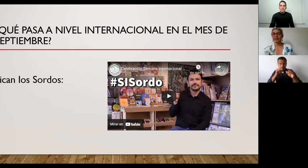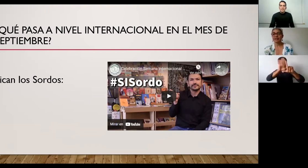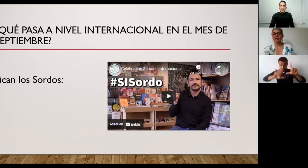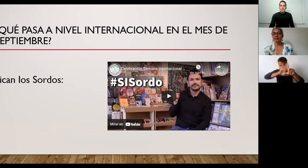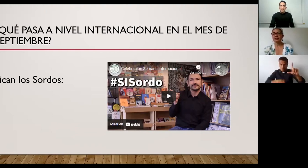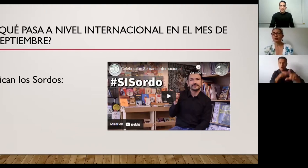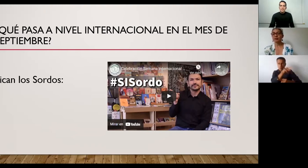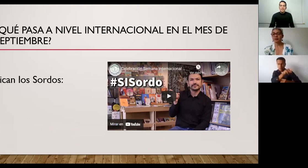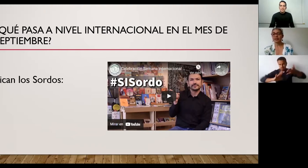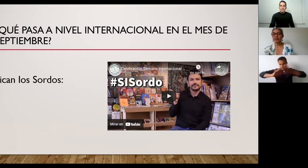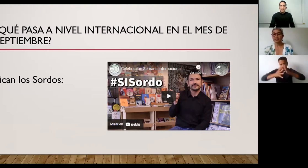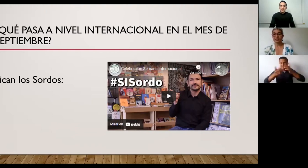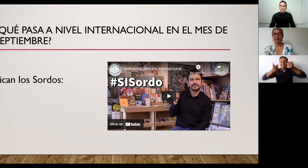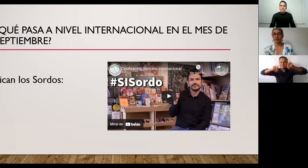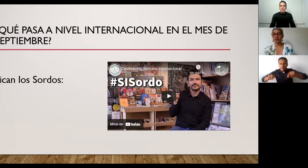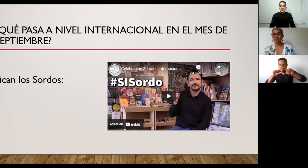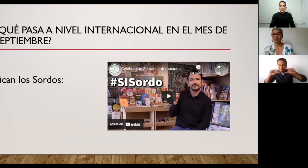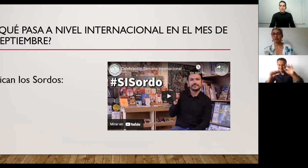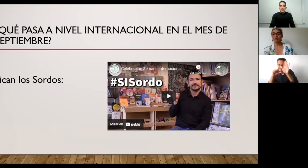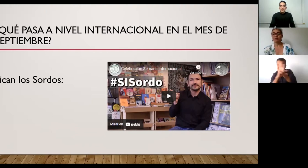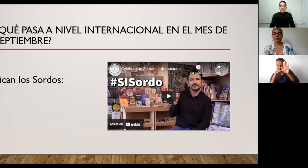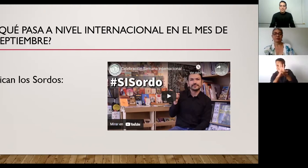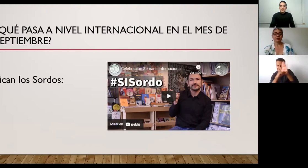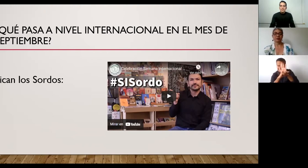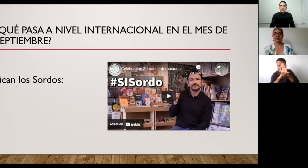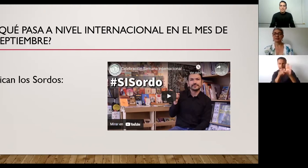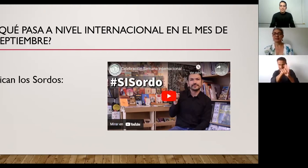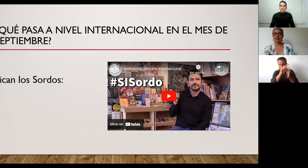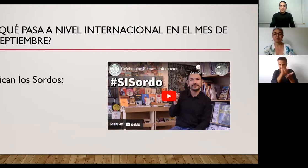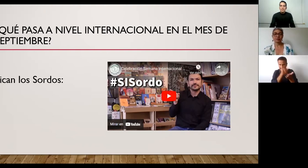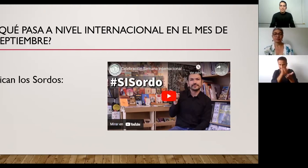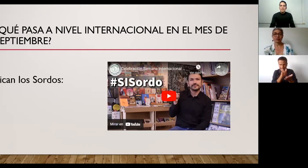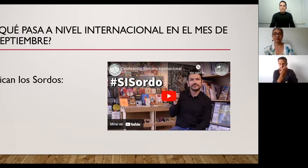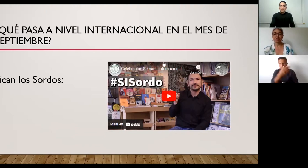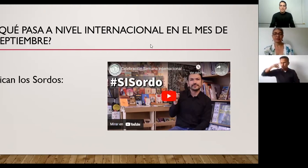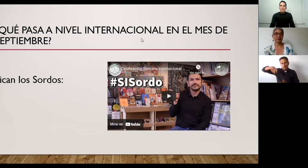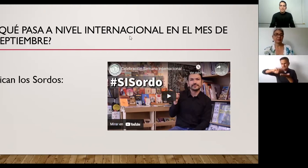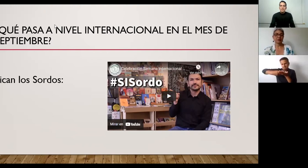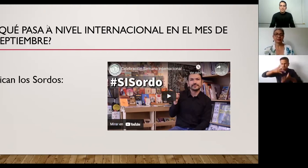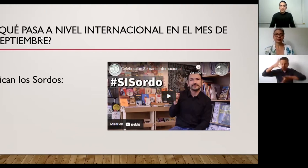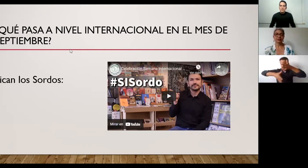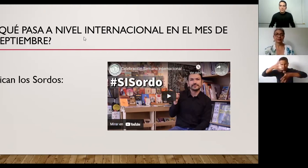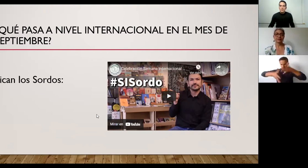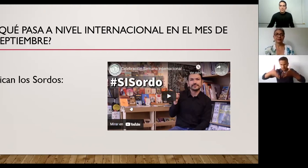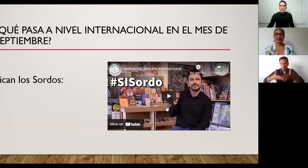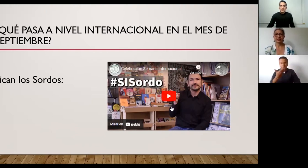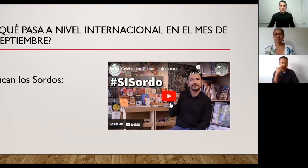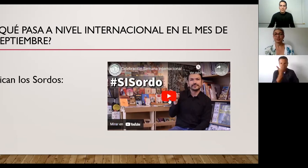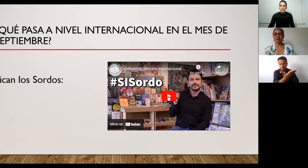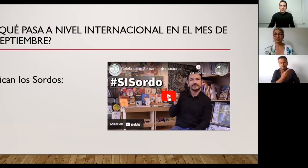y tiene subtitulaje así que creo que en este momento no necesitaríamos de servicio de interpretación ahorita